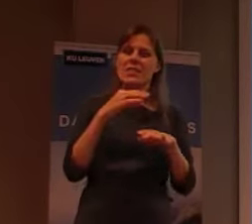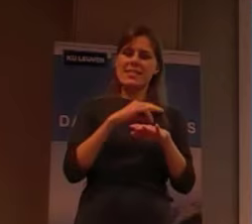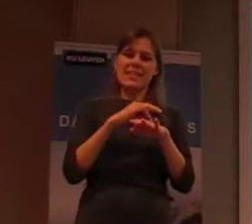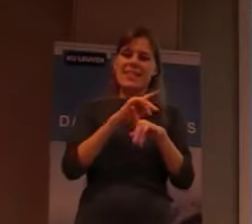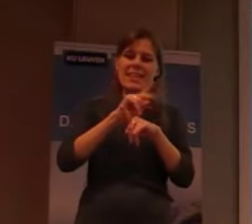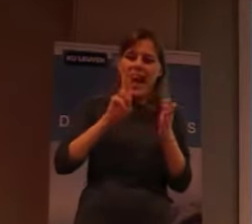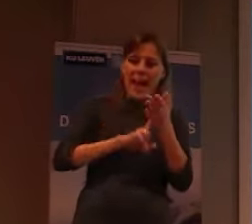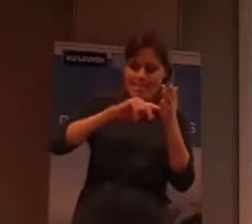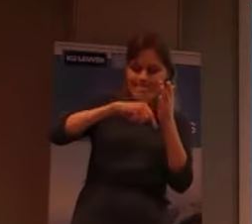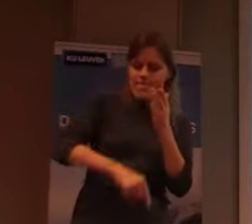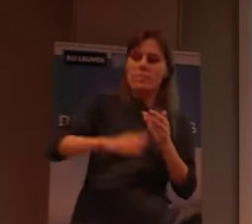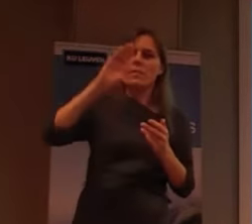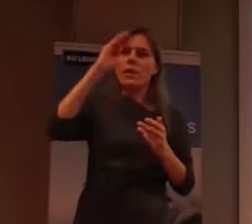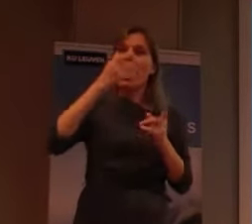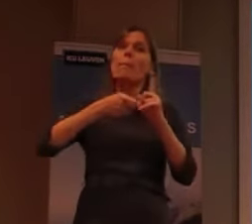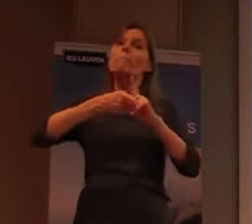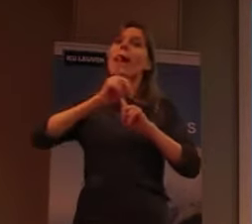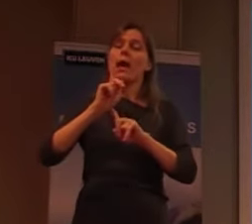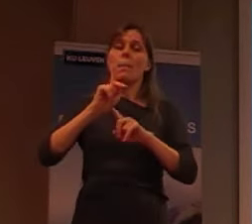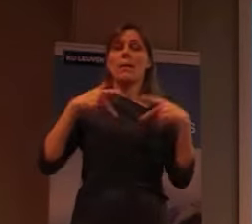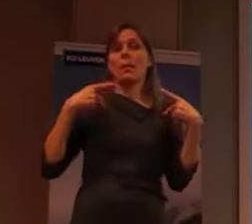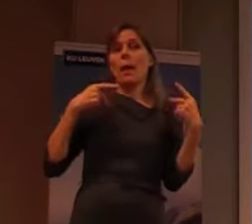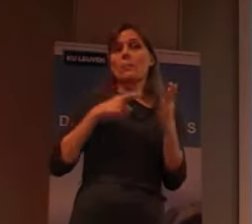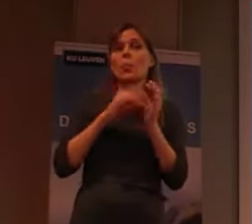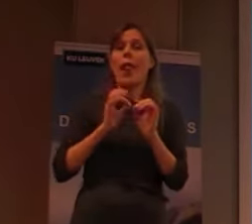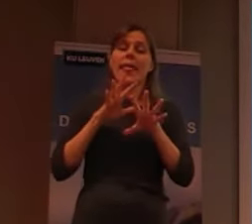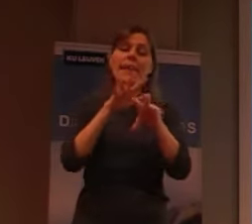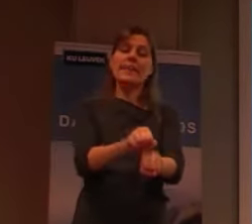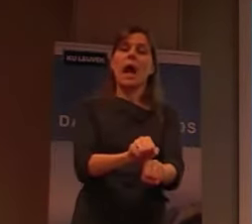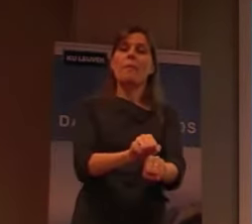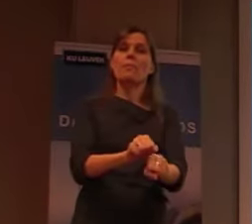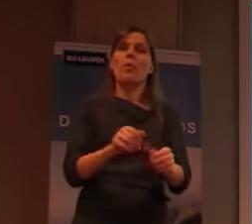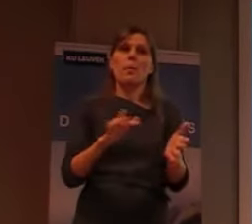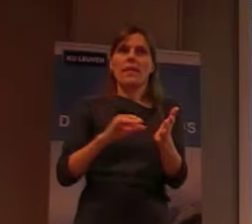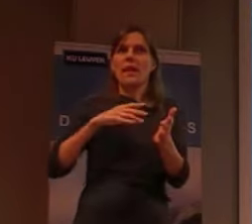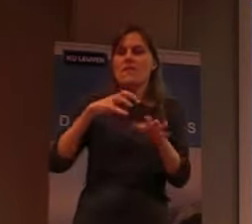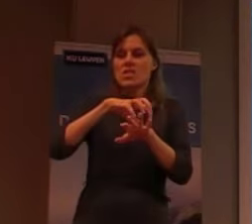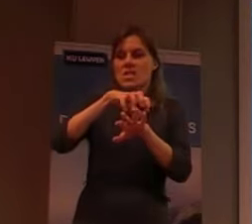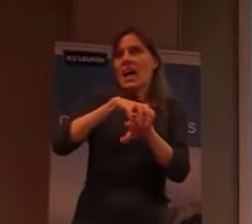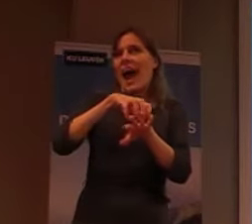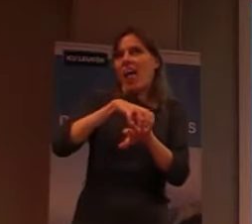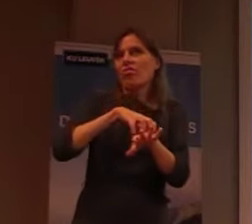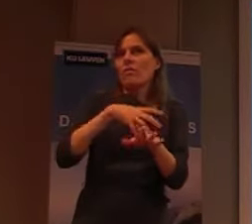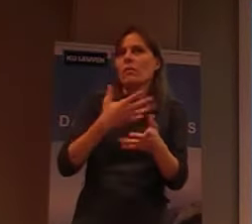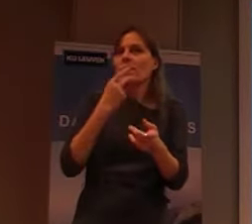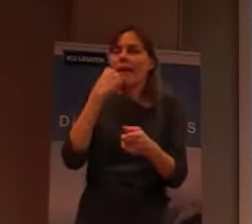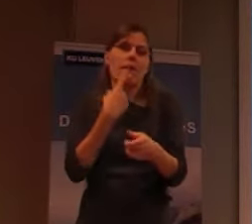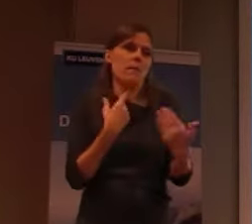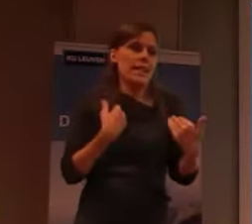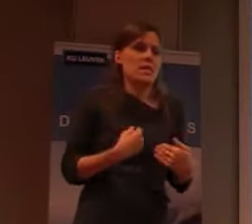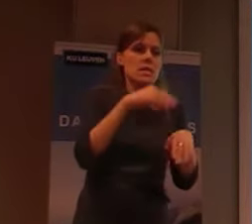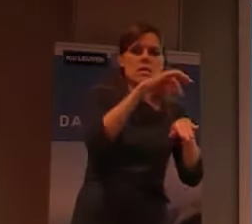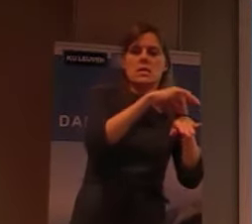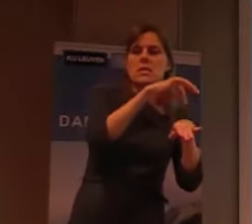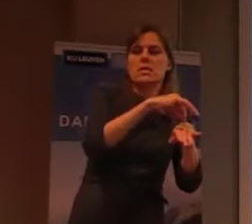maar waarbij, dat de maatschappij, toch iets moet doen. Omdat er, er wordt schade aangericht. Er zijn mensen, die ziek worden.